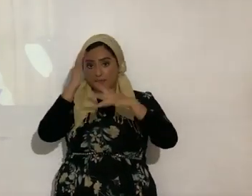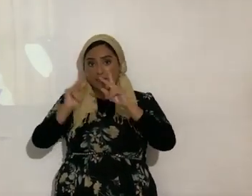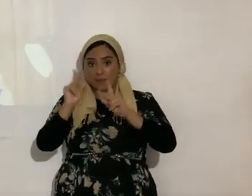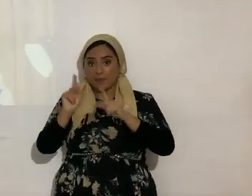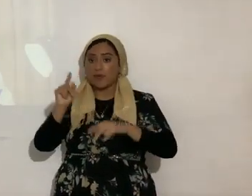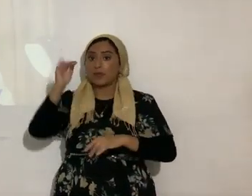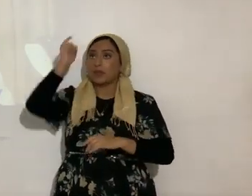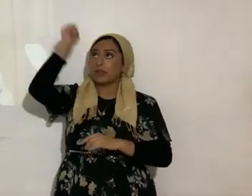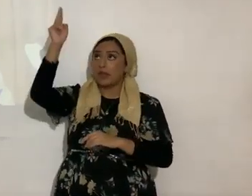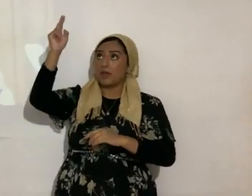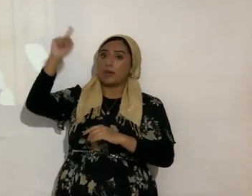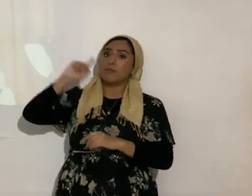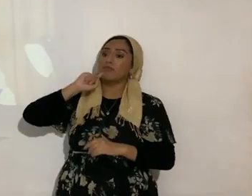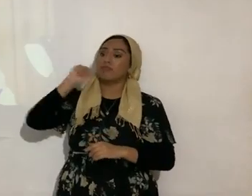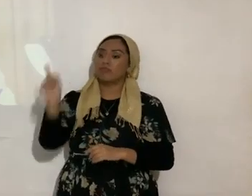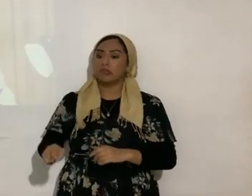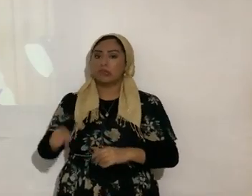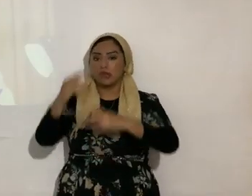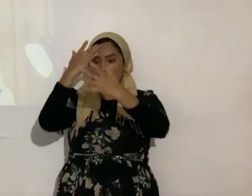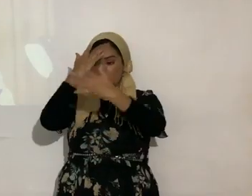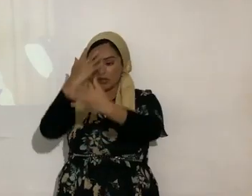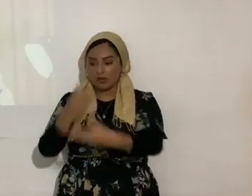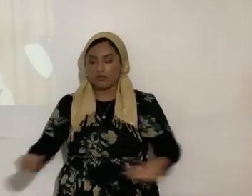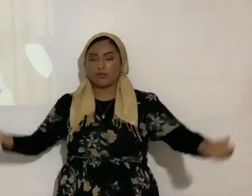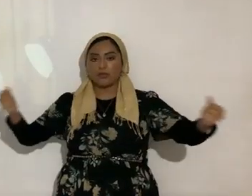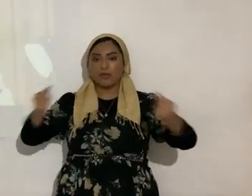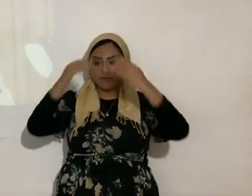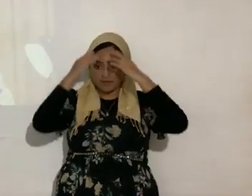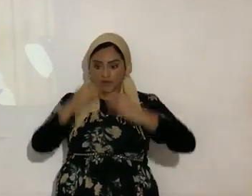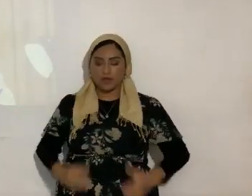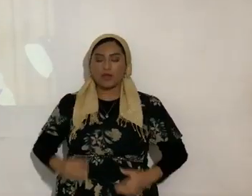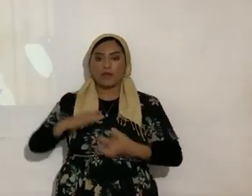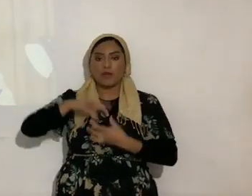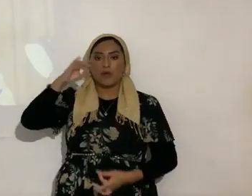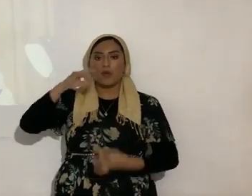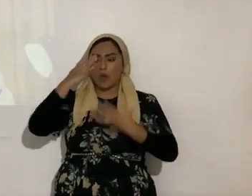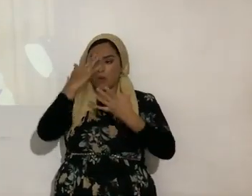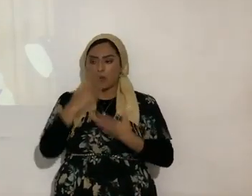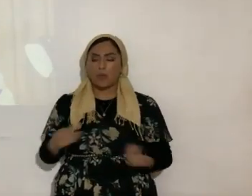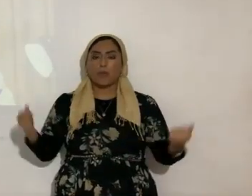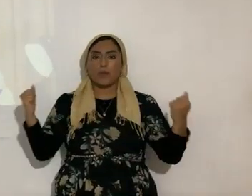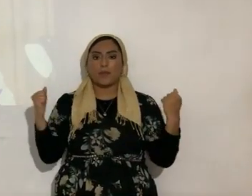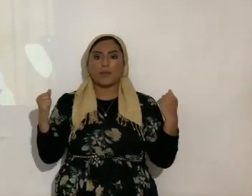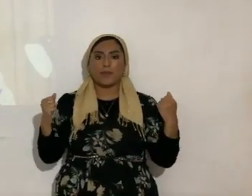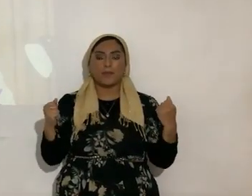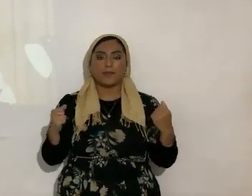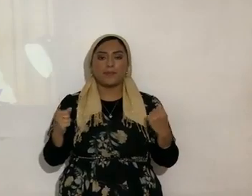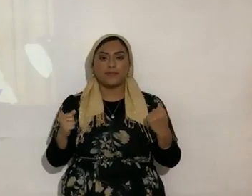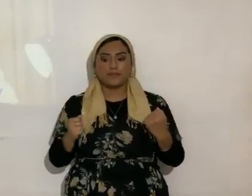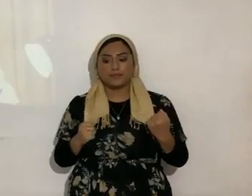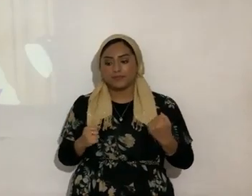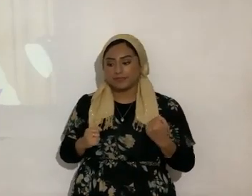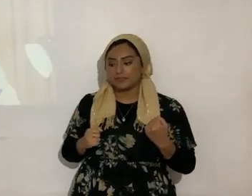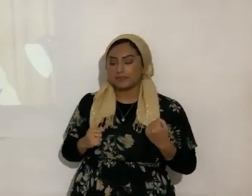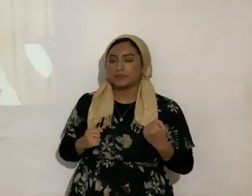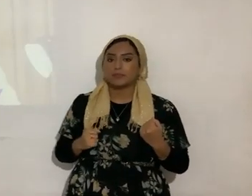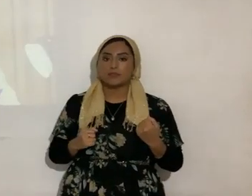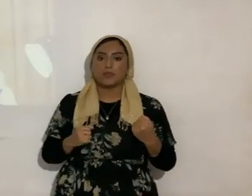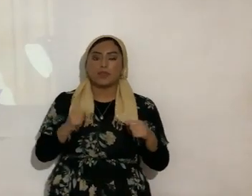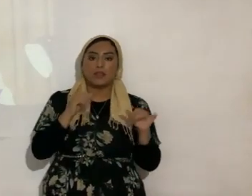pero se sana el alma y se sana el cuerpo bueno este mismo tipo